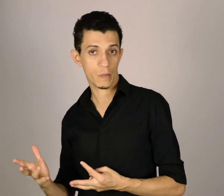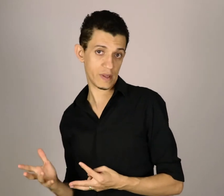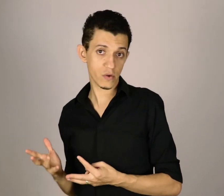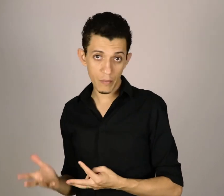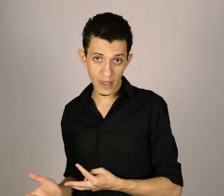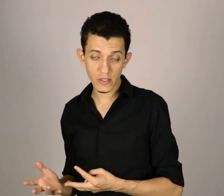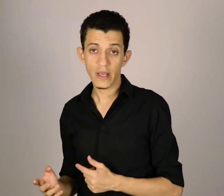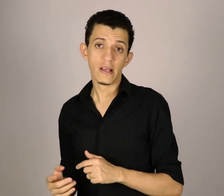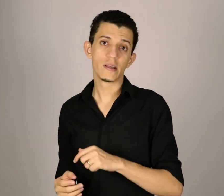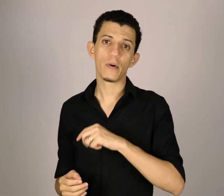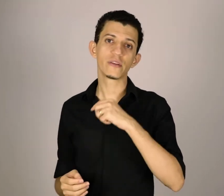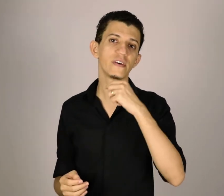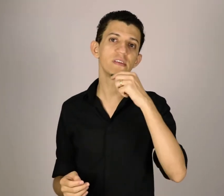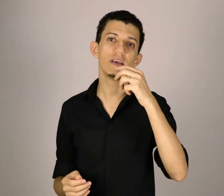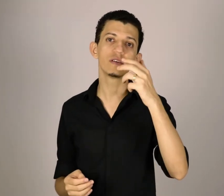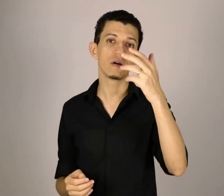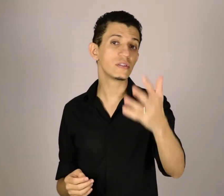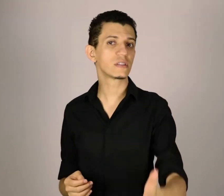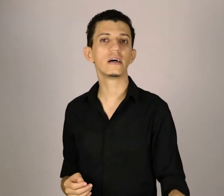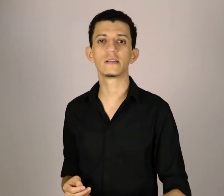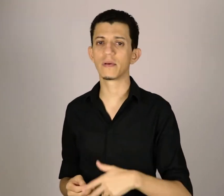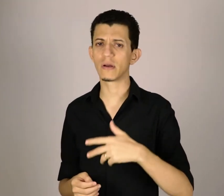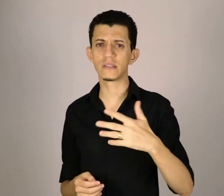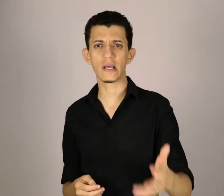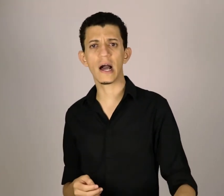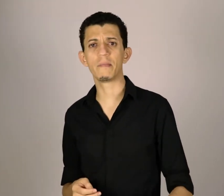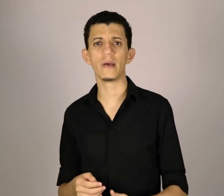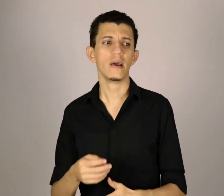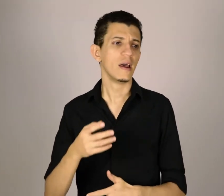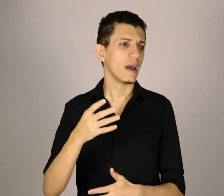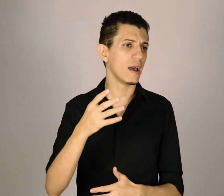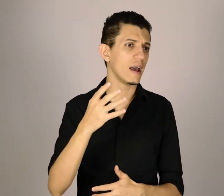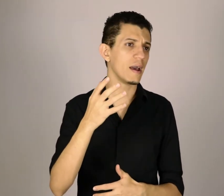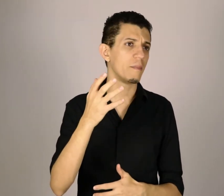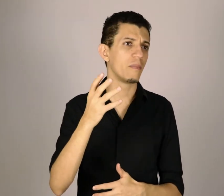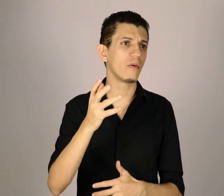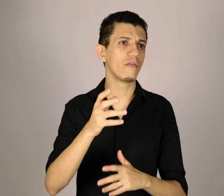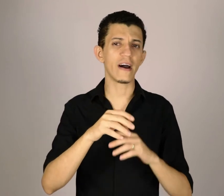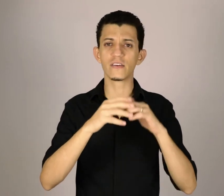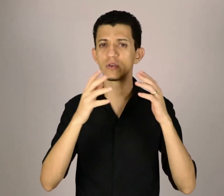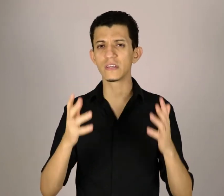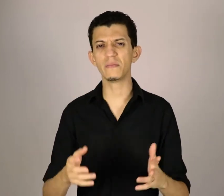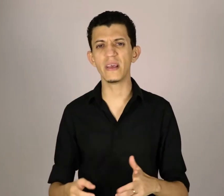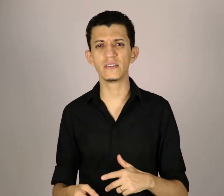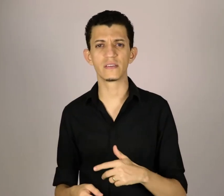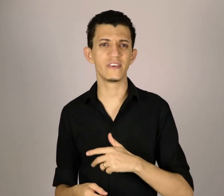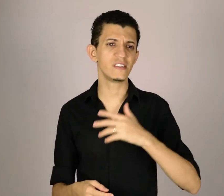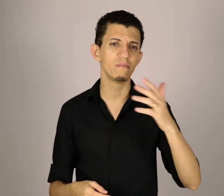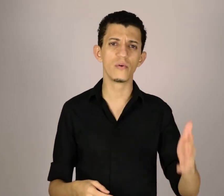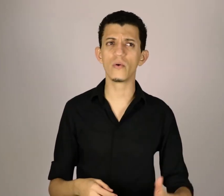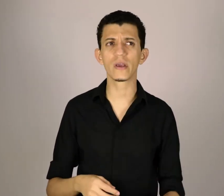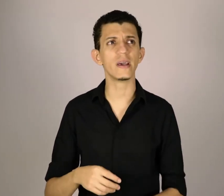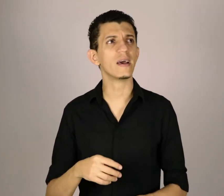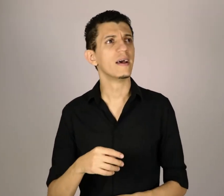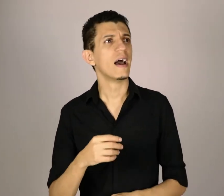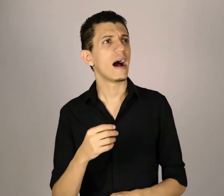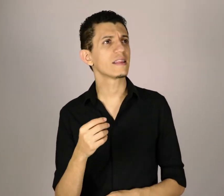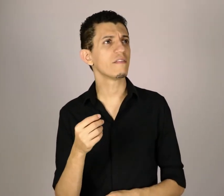pessoalmente, você pode fazer isso à distância, pelo WhatsApp, por várias outras mídias, Facebook, através